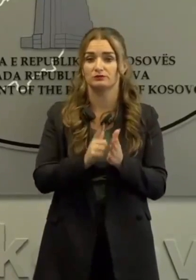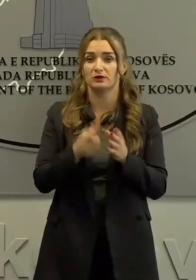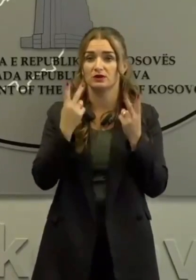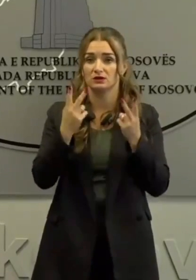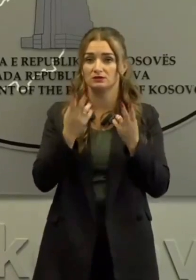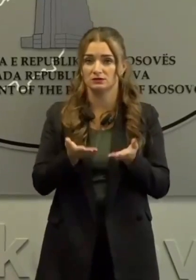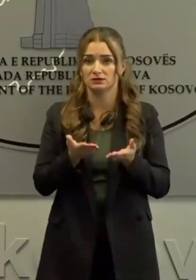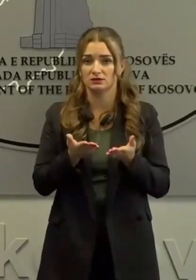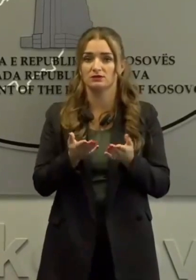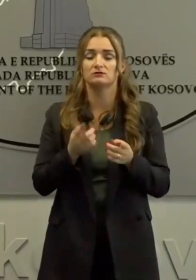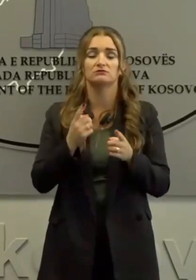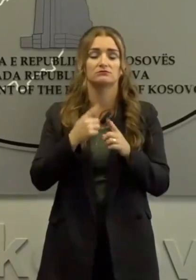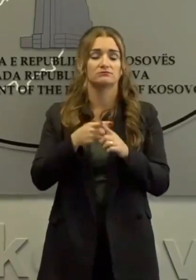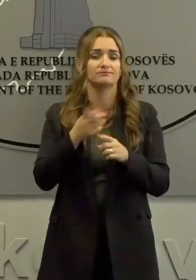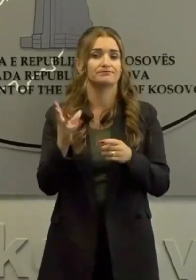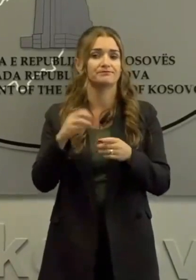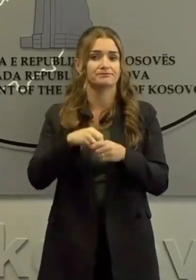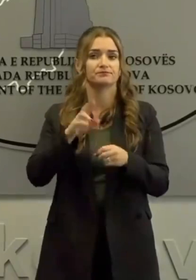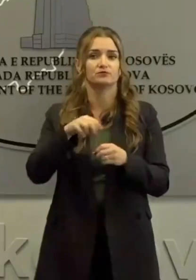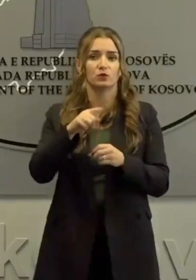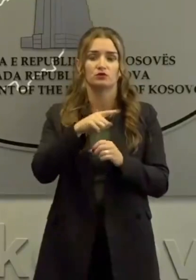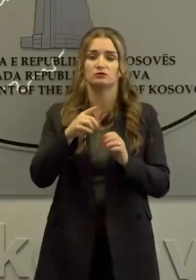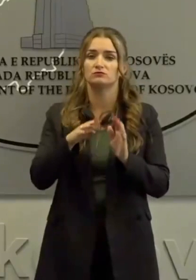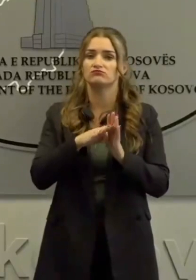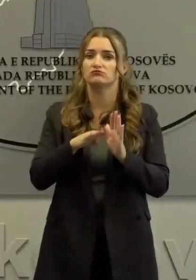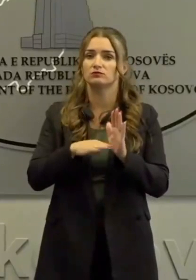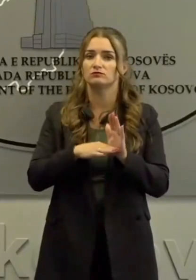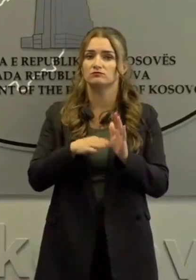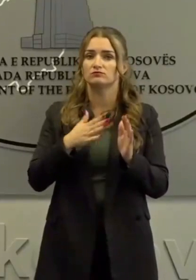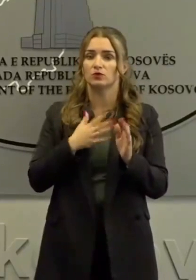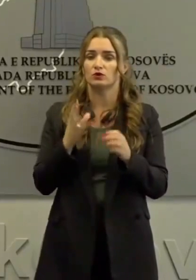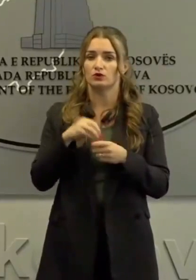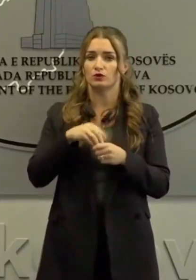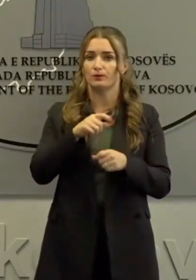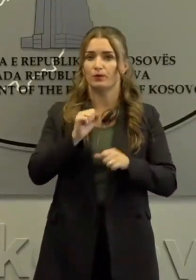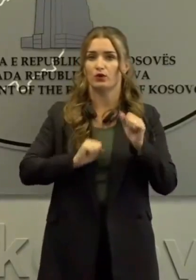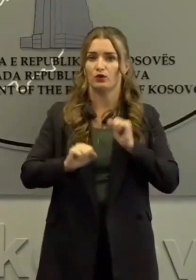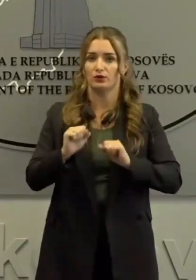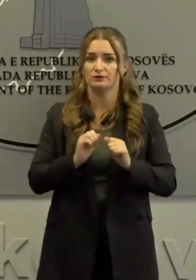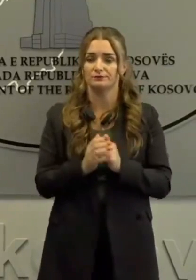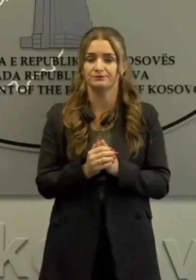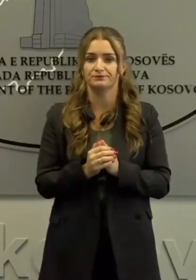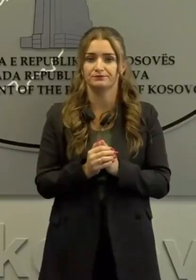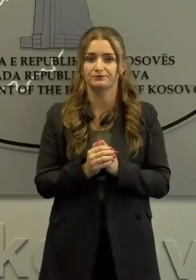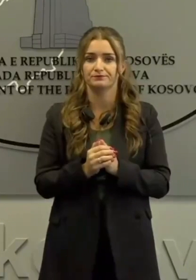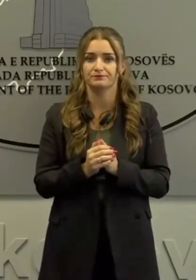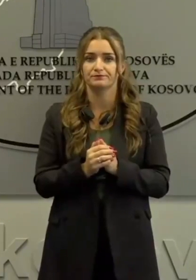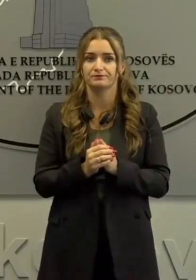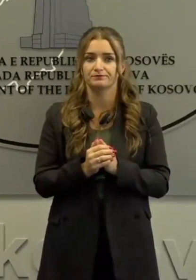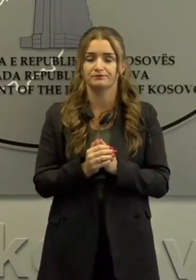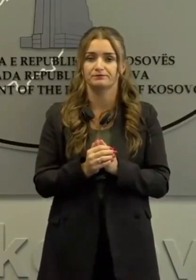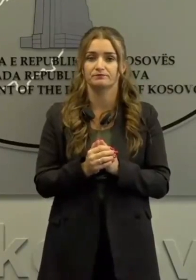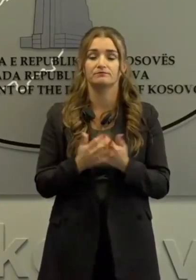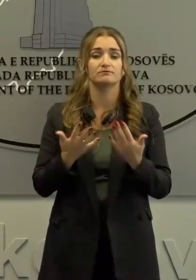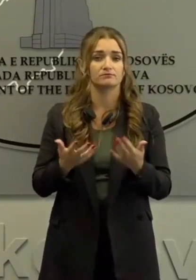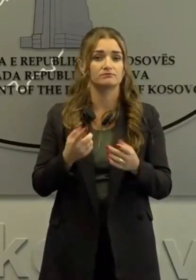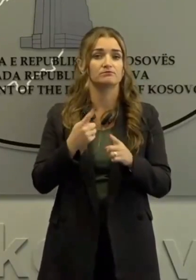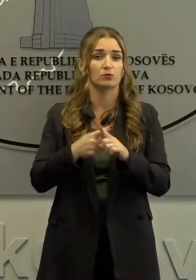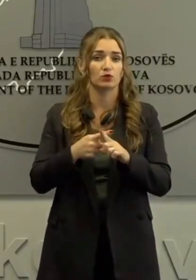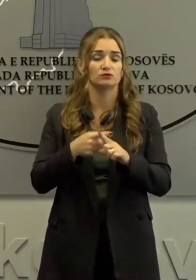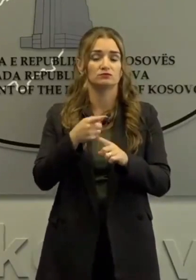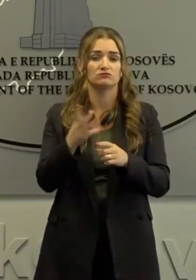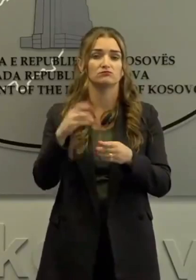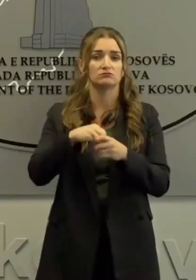që tjetë pjesë e sistemit tonë mbrojtës dhe gjithashtu, përmes mbrojtjes gjithë përshirëse, do të